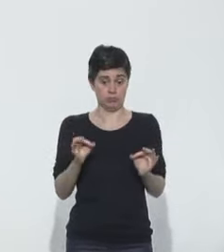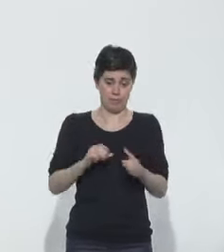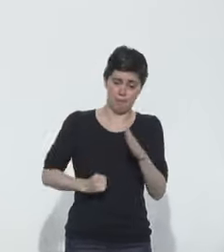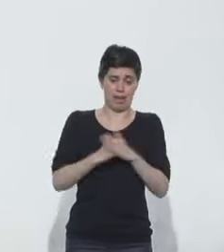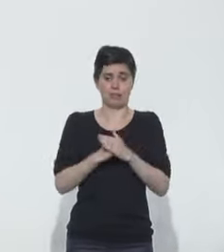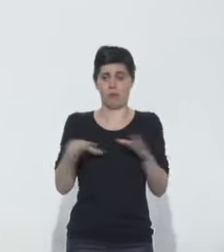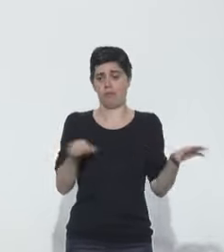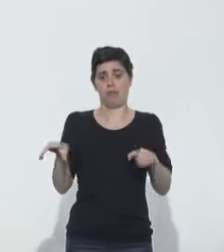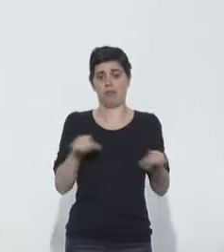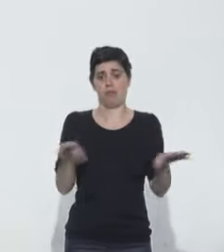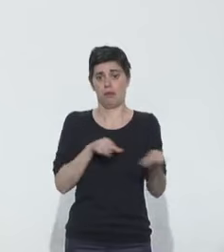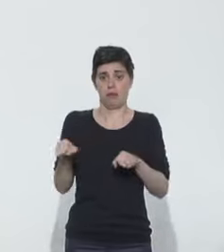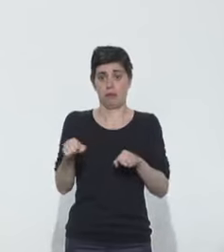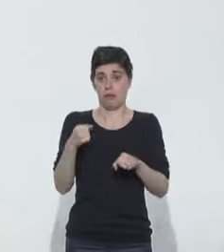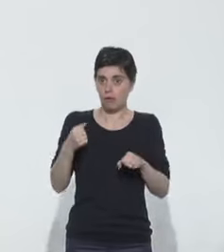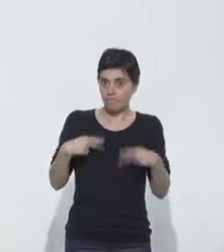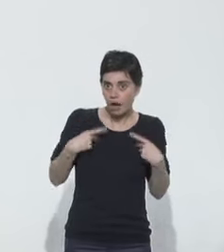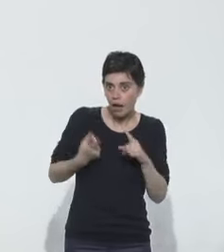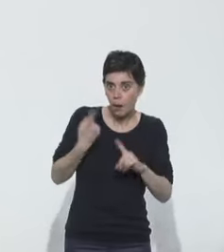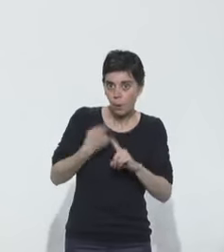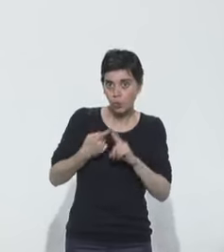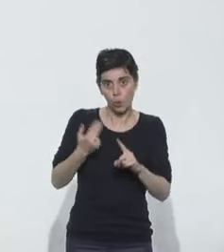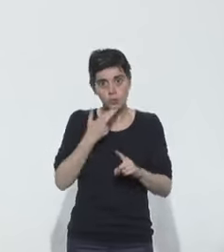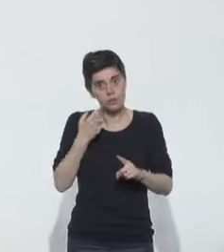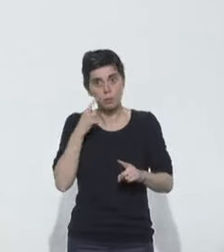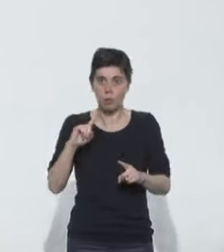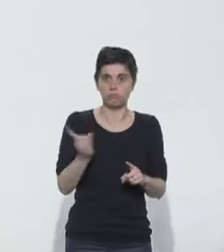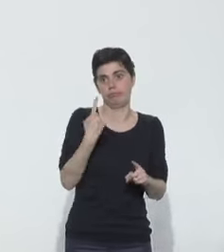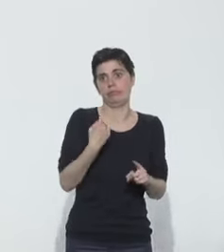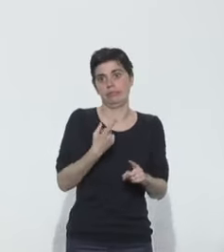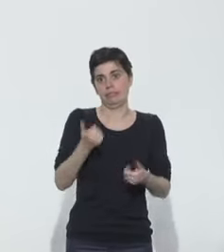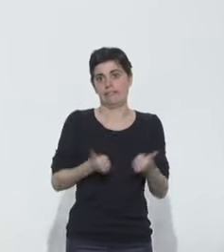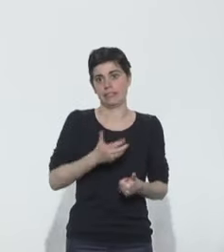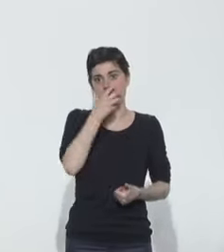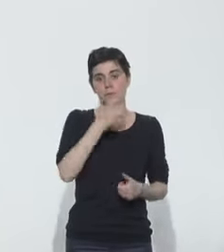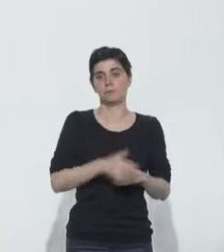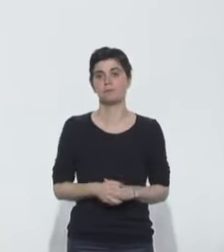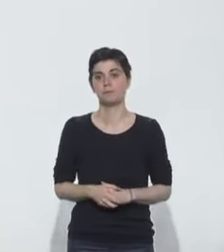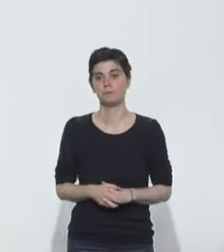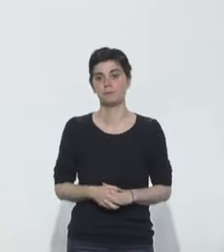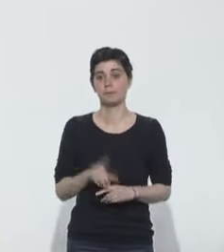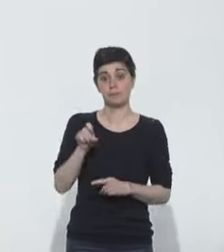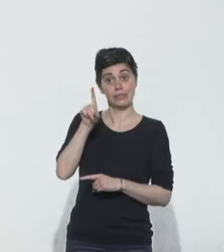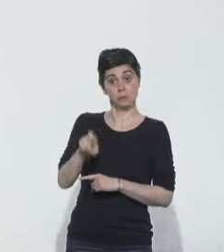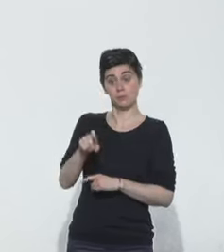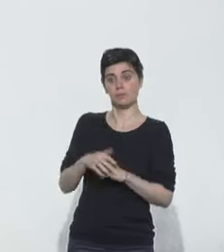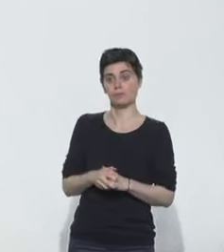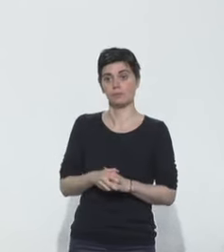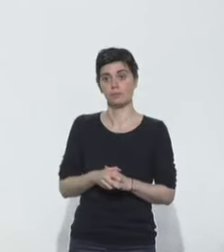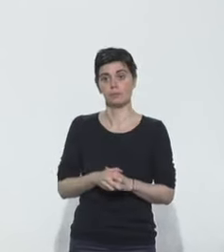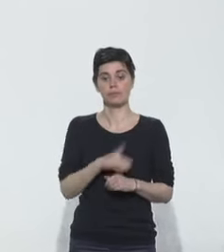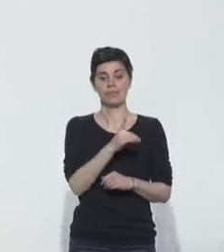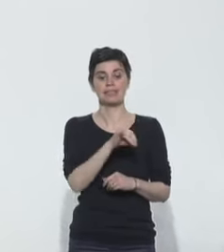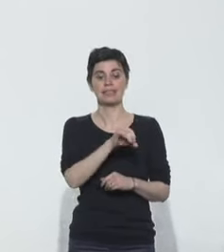ces médicaments d'importance vitale puisque des médicaments utiles à la réanimation. Une question pour Medisit. Est-ce que les premières données de